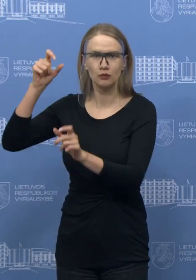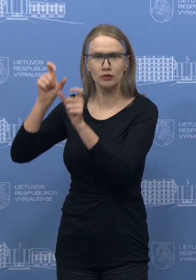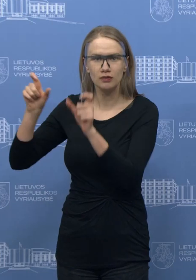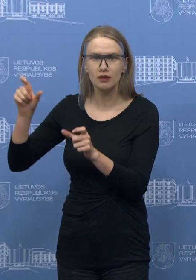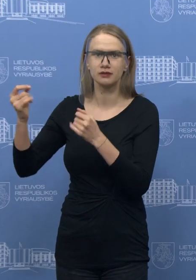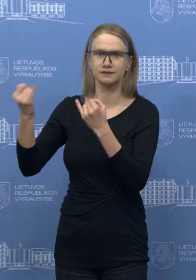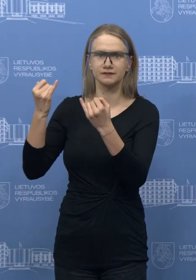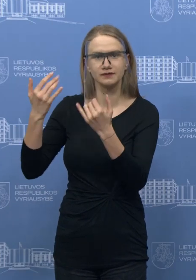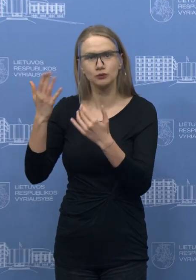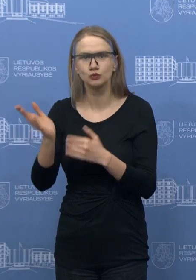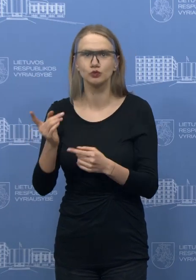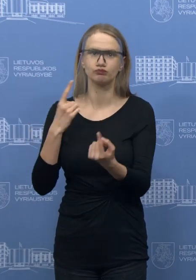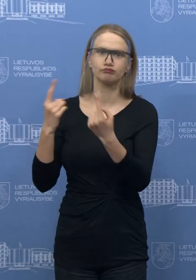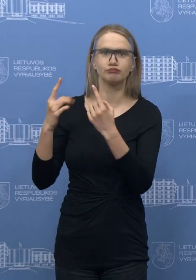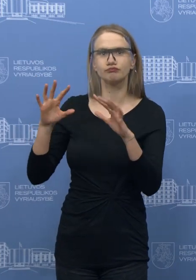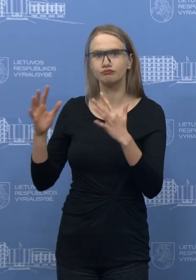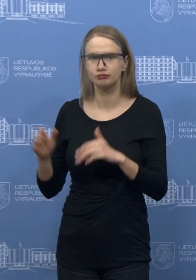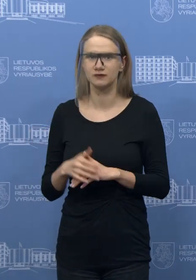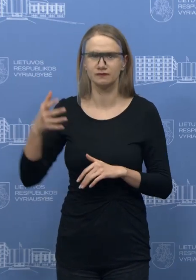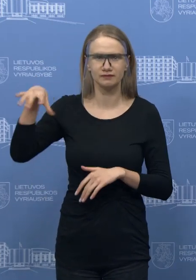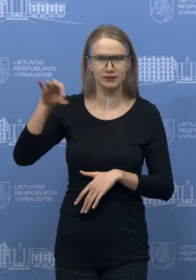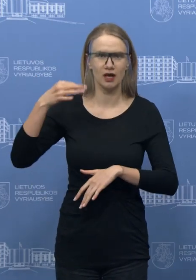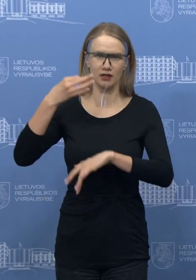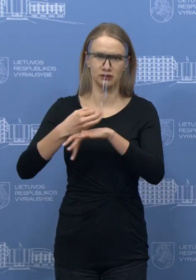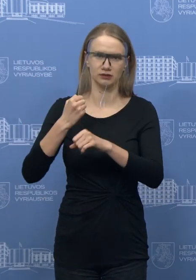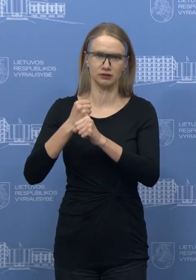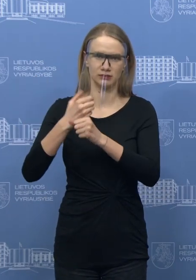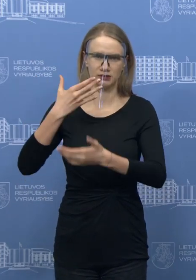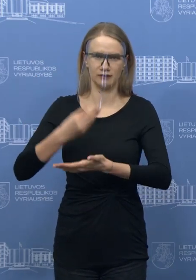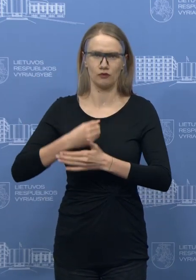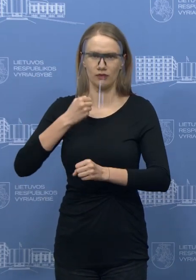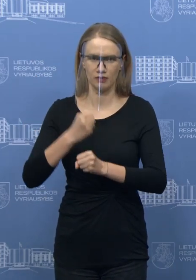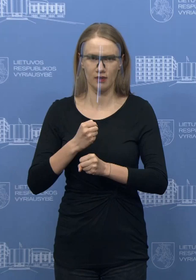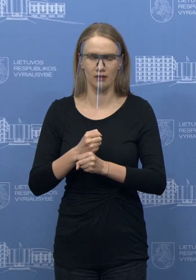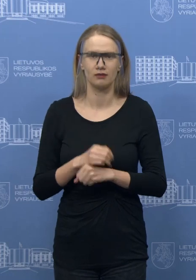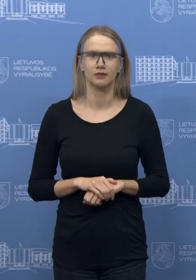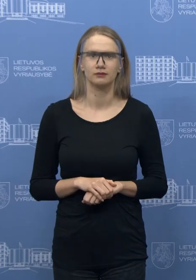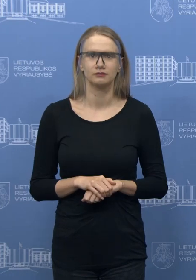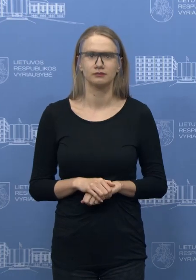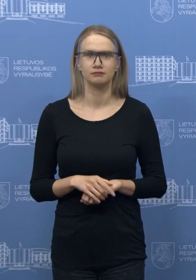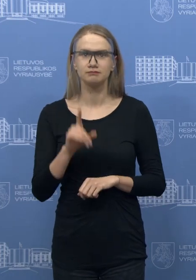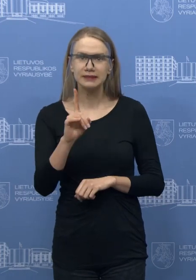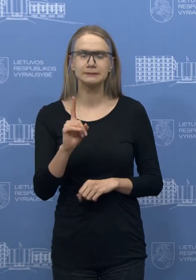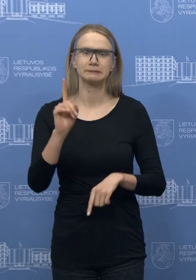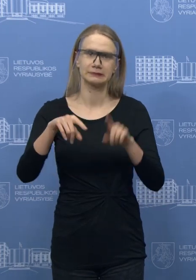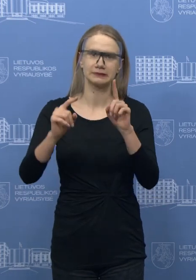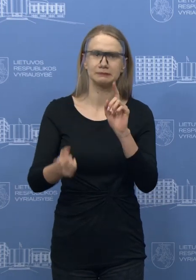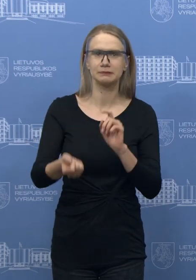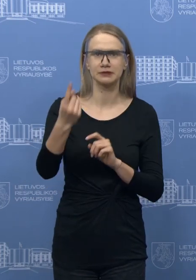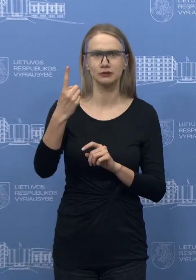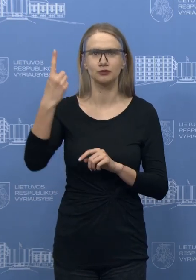Atsakingai vykdo savo darbą, tikrai remia stipriai vyriausybė visos iniciatyvose, bet kartais irgi atsiranda noras